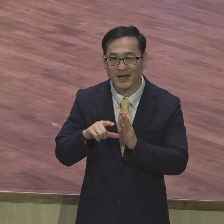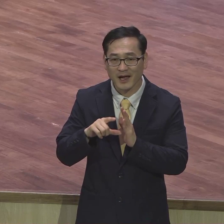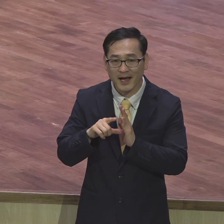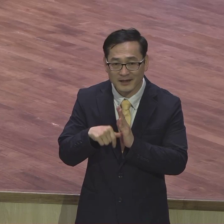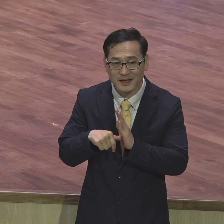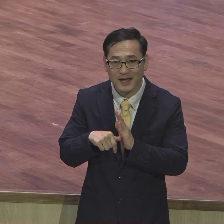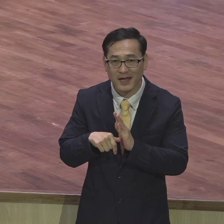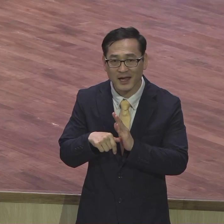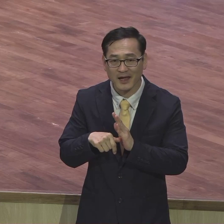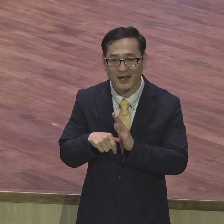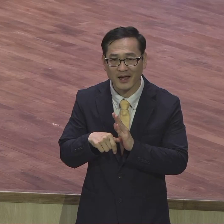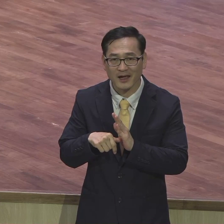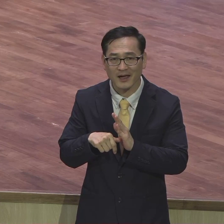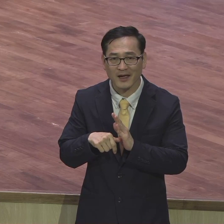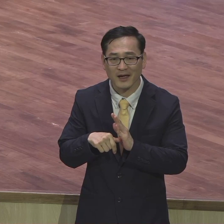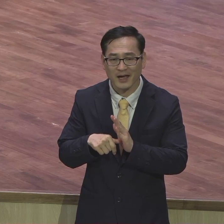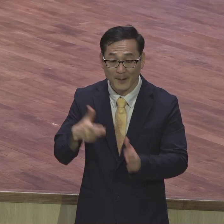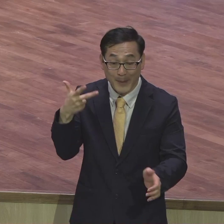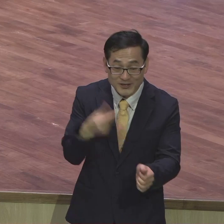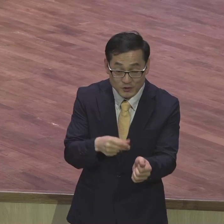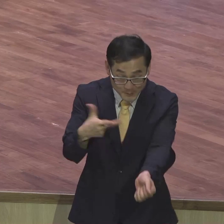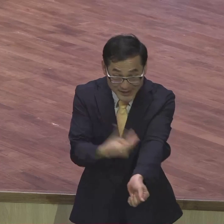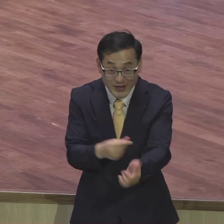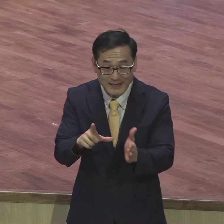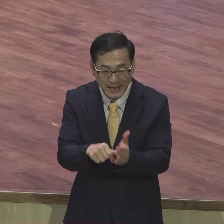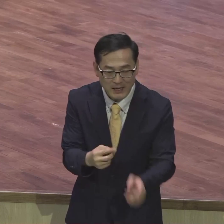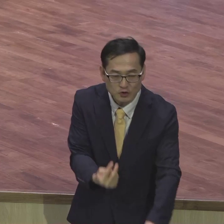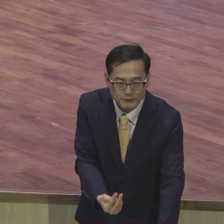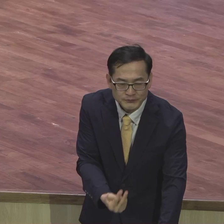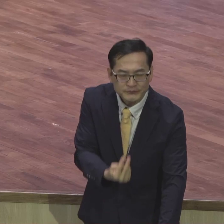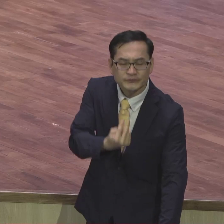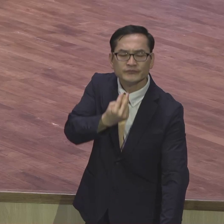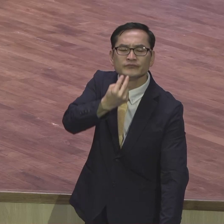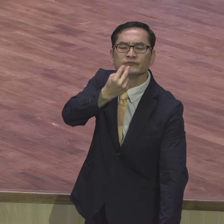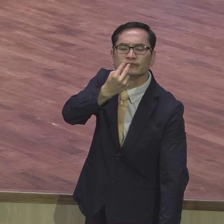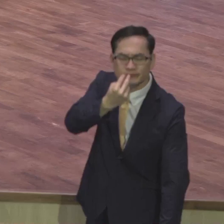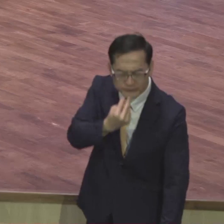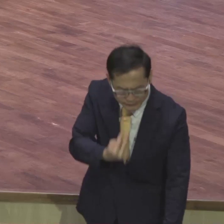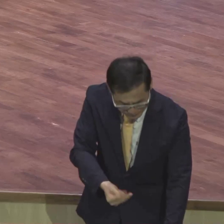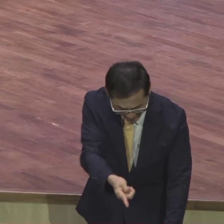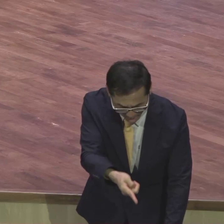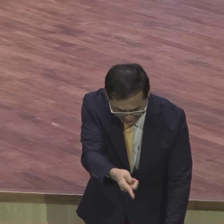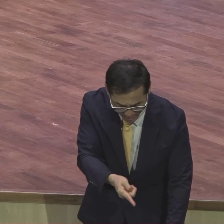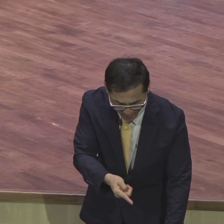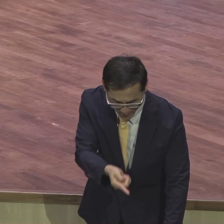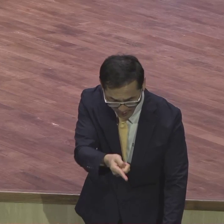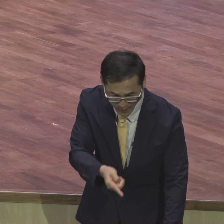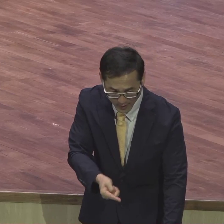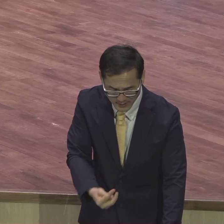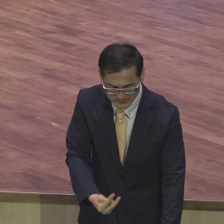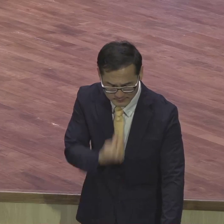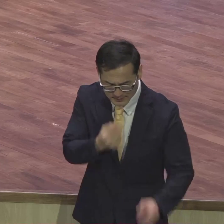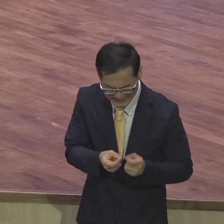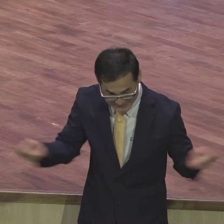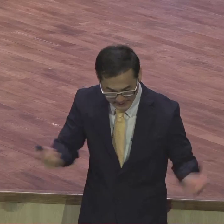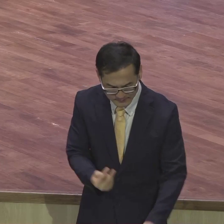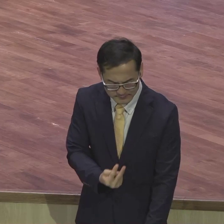마취를 하게 될 때 하는 말이 있어요 숨을 쉬고 심호흡을 하십시오 숨을 길게 숨을 하십시오 그렇게 이야기를